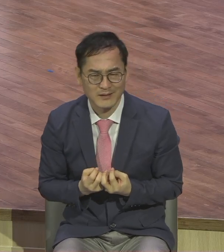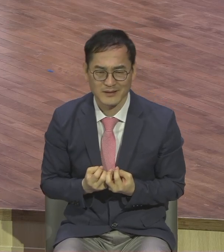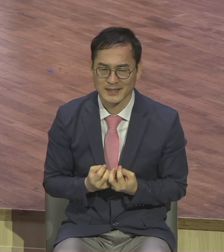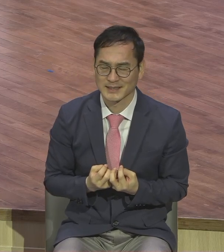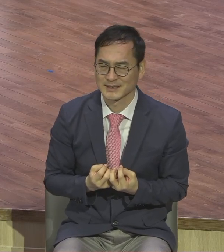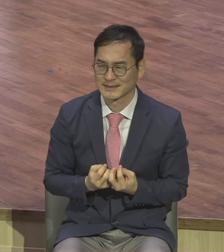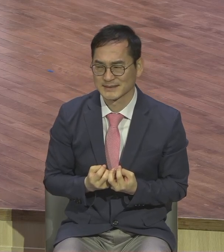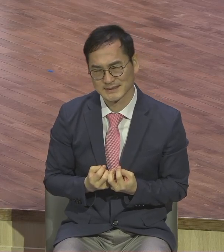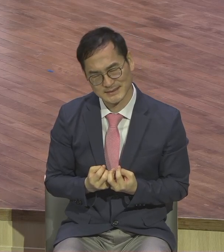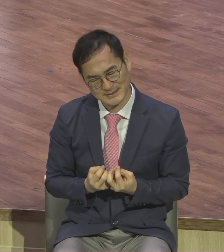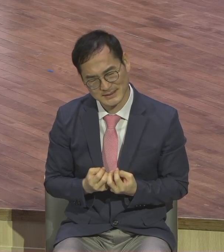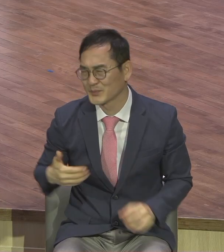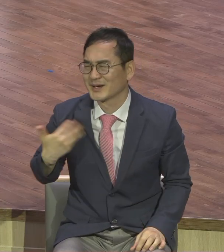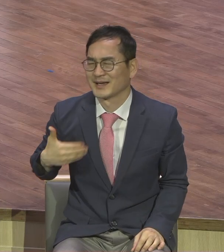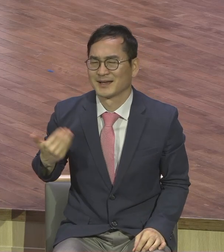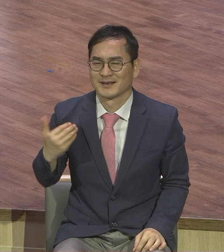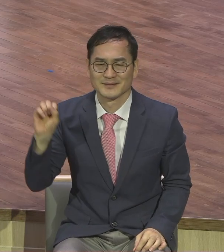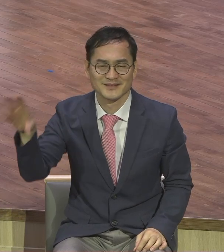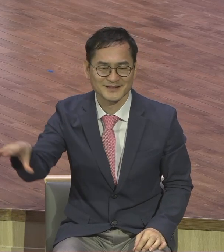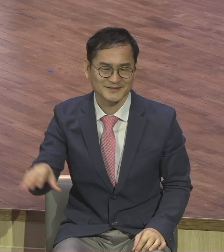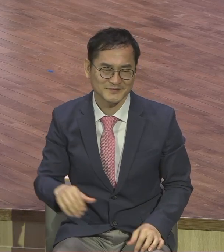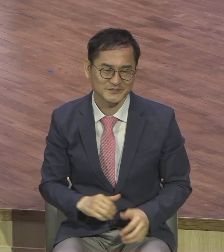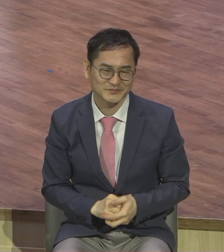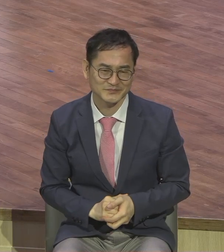어디서 온지 모른다. 대답할 수가 없는 거예요.